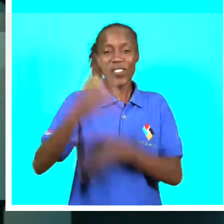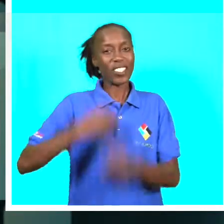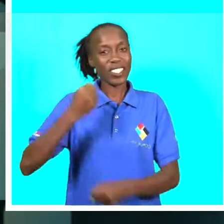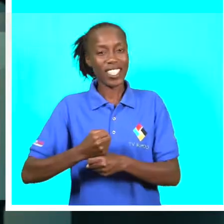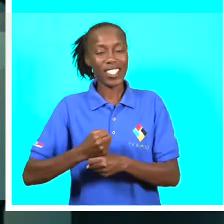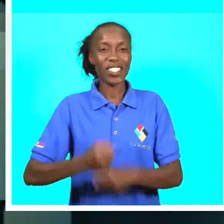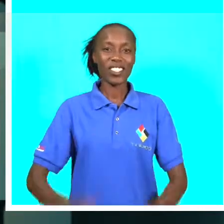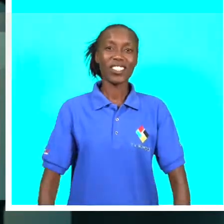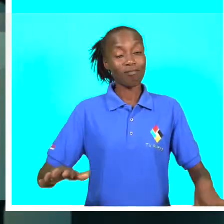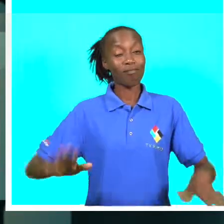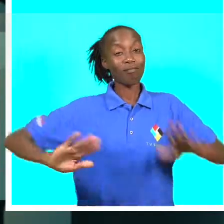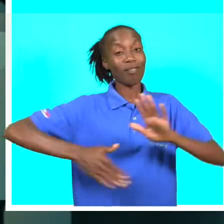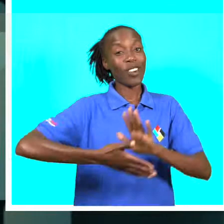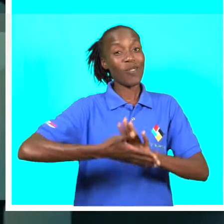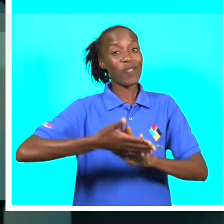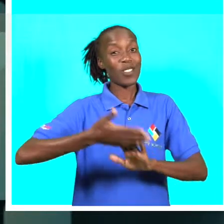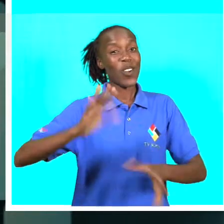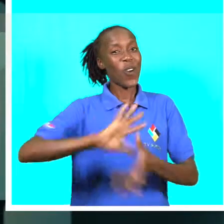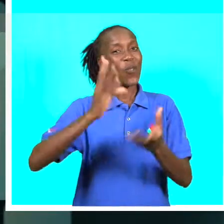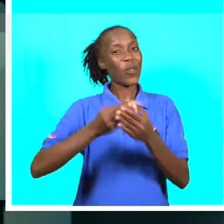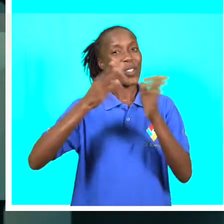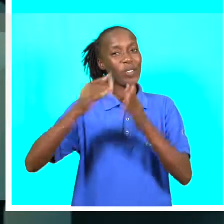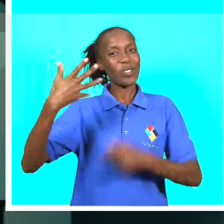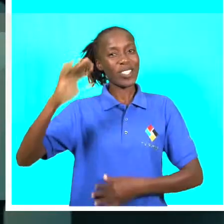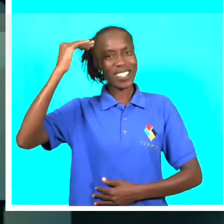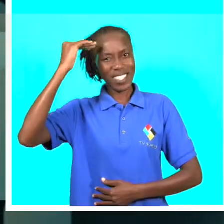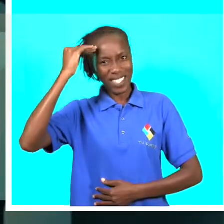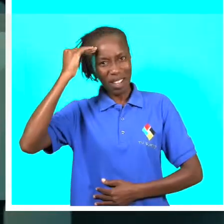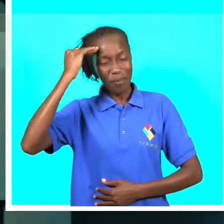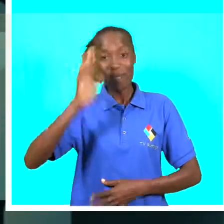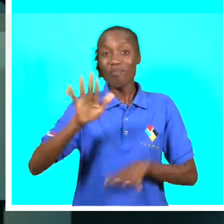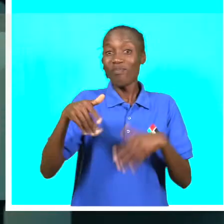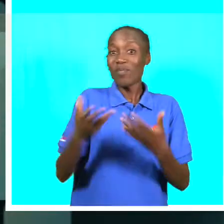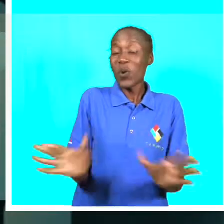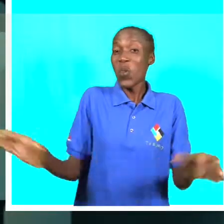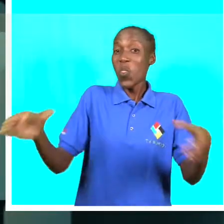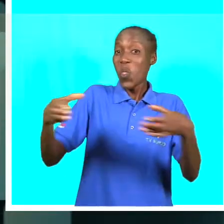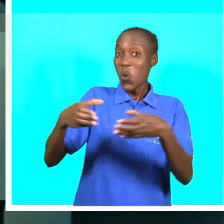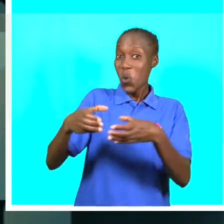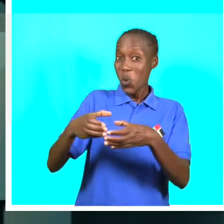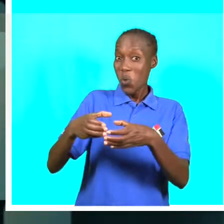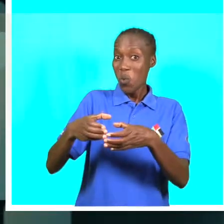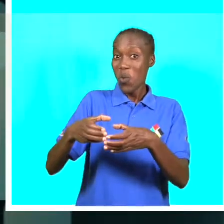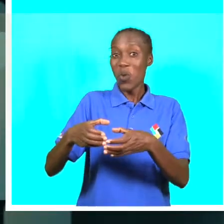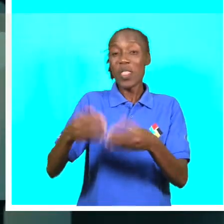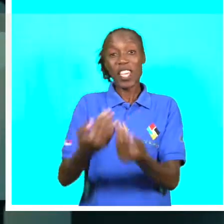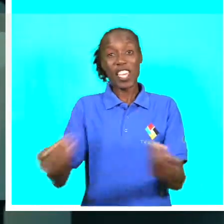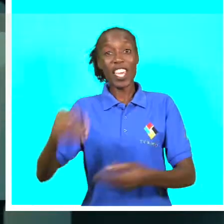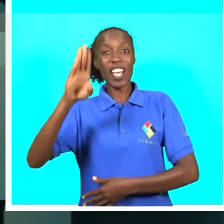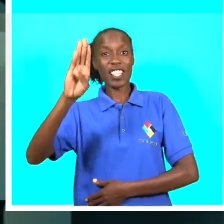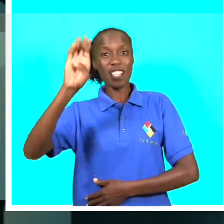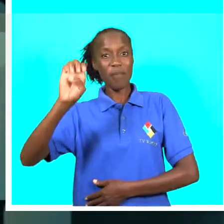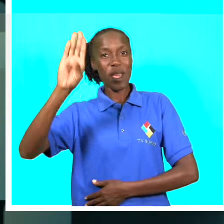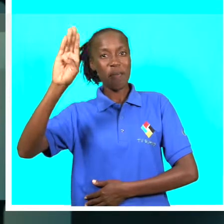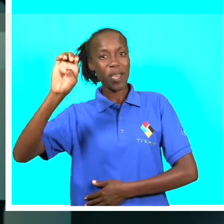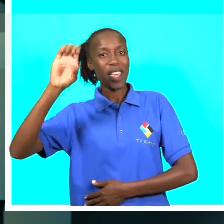anos. Comecei, como todo mundo sabe, num torneio infantil chamado Bebeca.